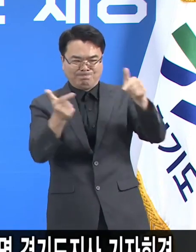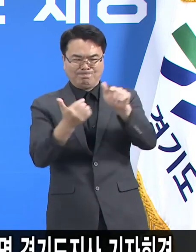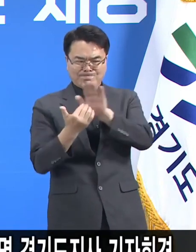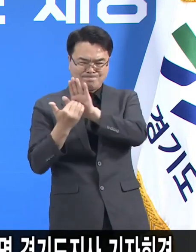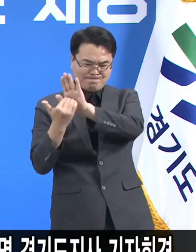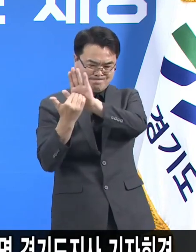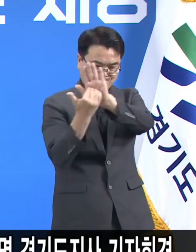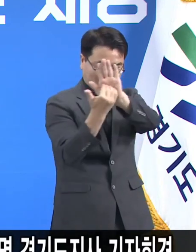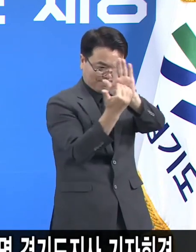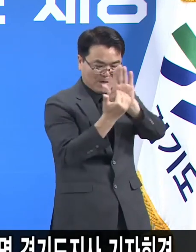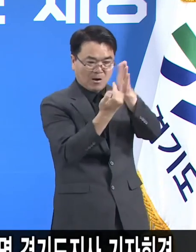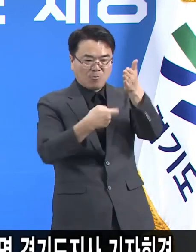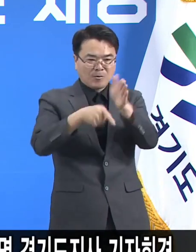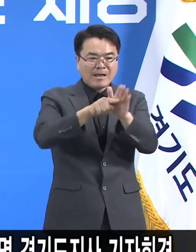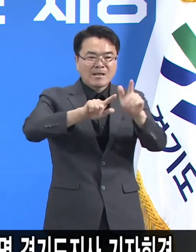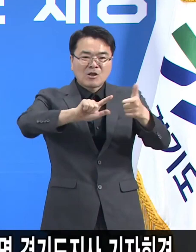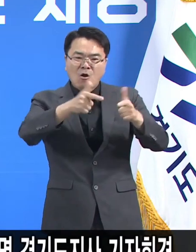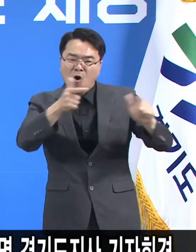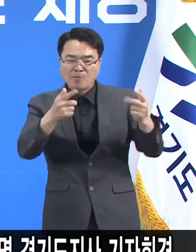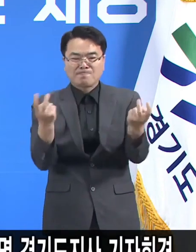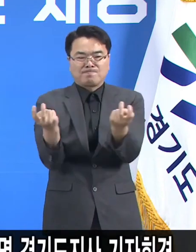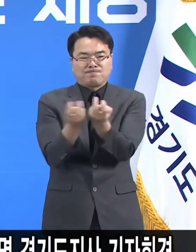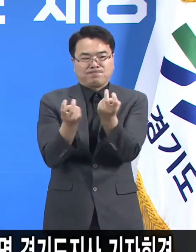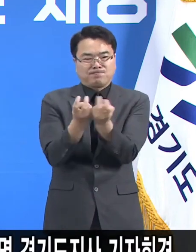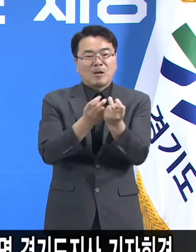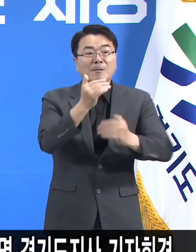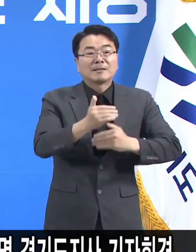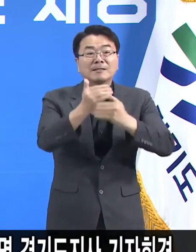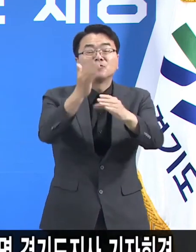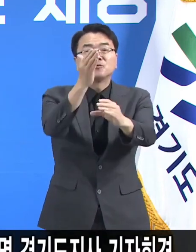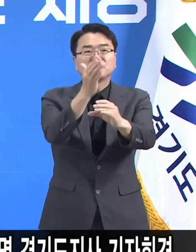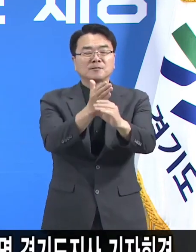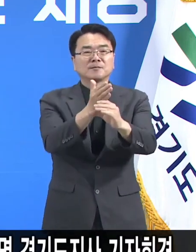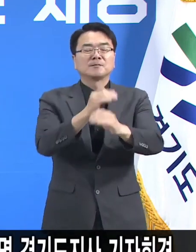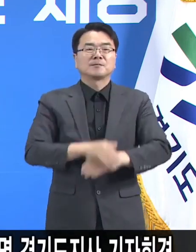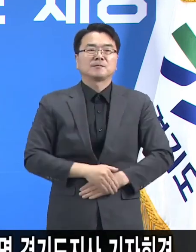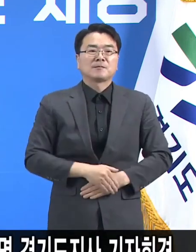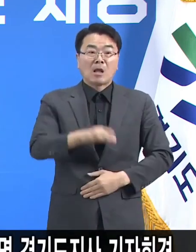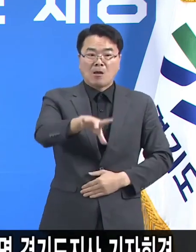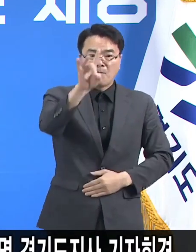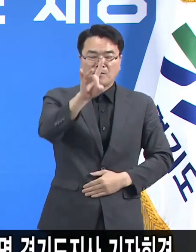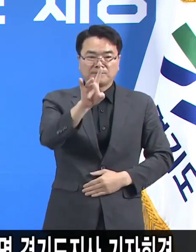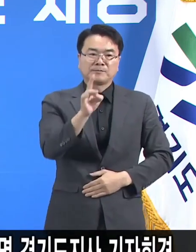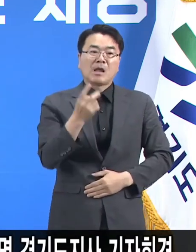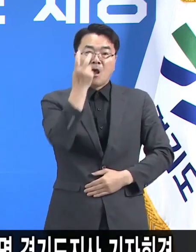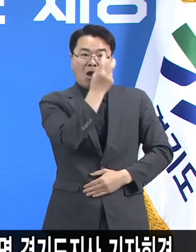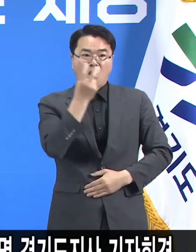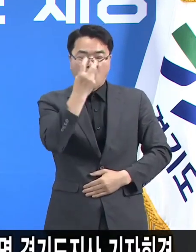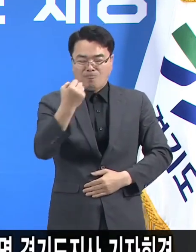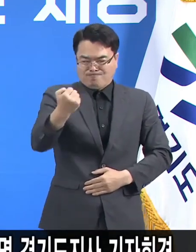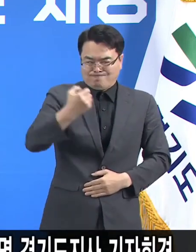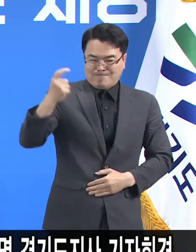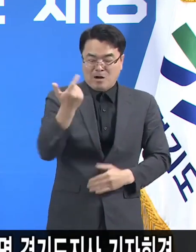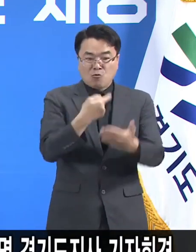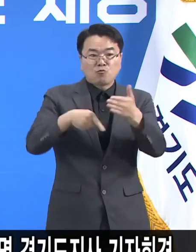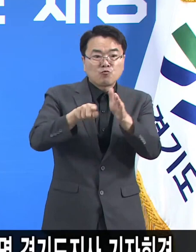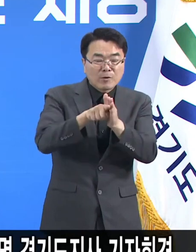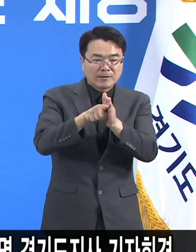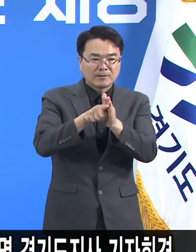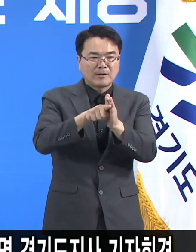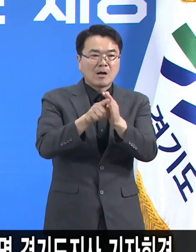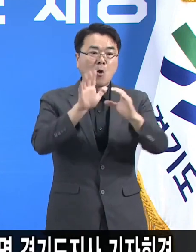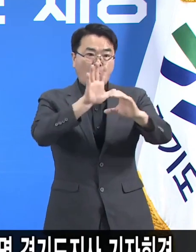위한 여러 조치들을 시행 중입니다. 먼저 검사 역량 강화를 위해서 선별진료소 및